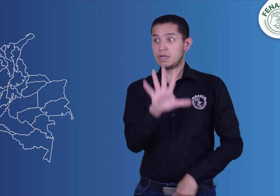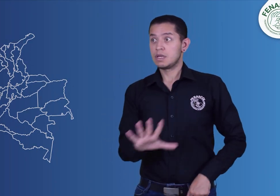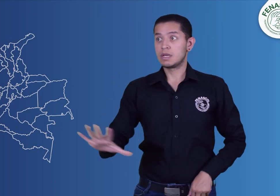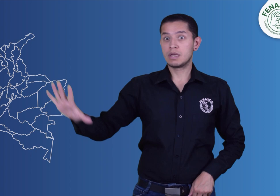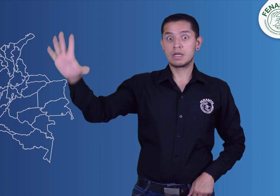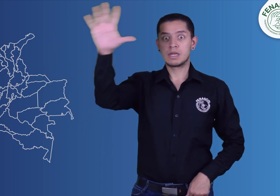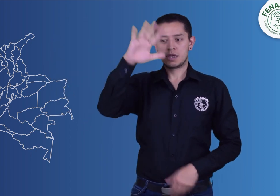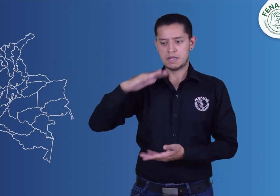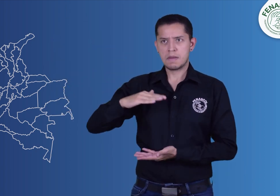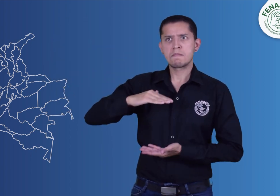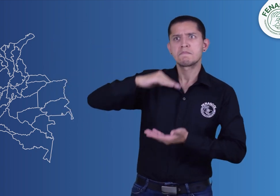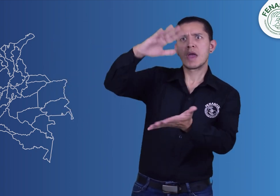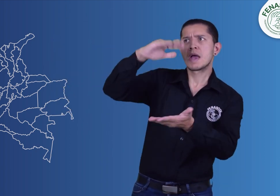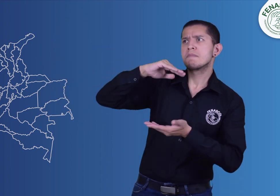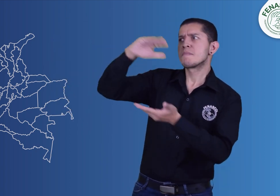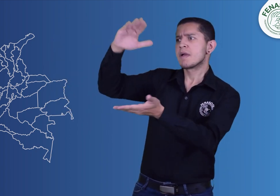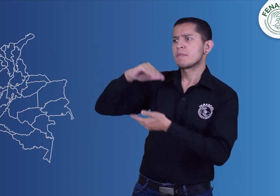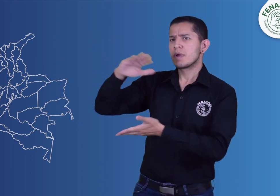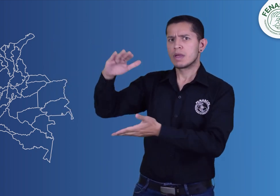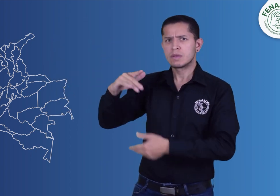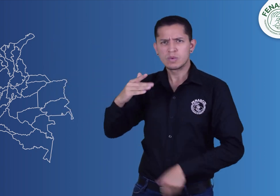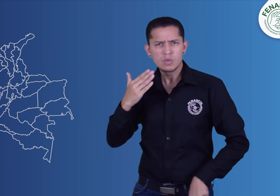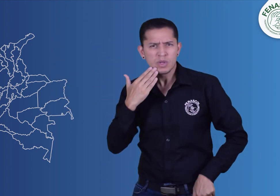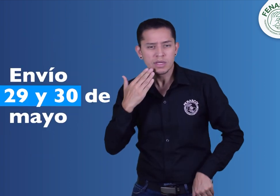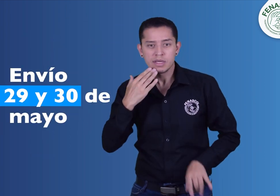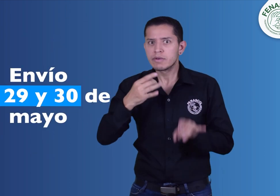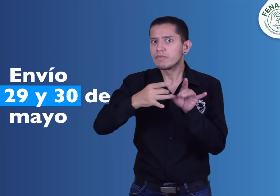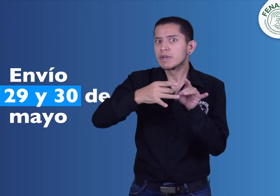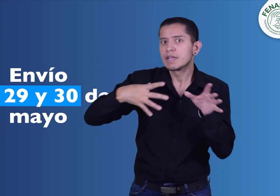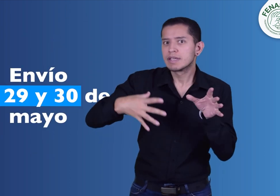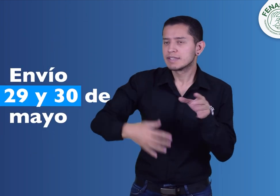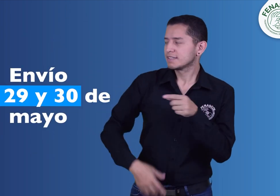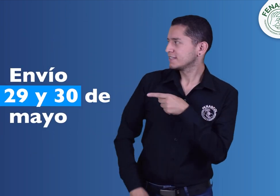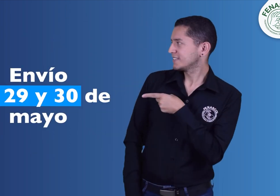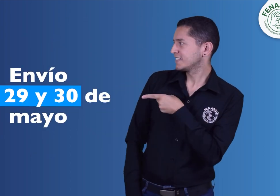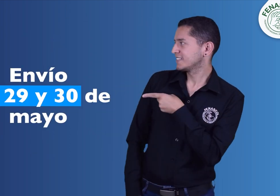Los envíos los haremos para toda Colombia en las siguientes fechas.